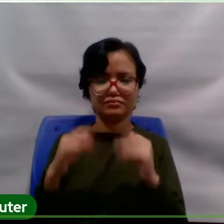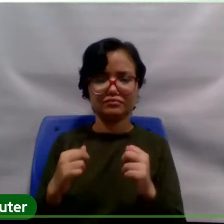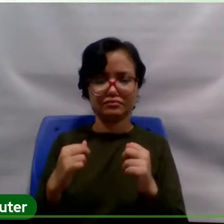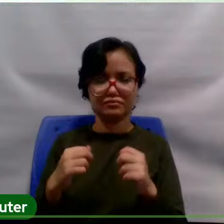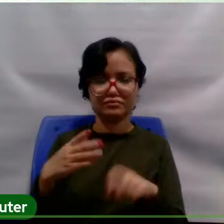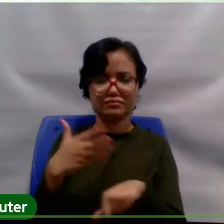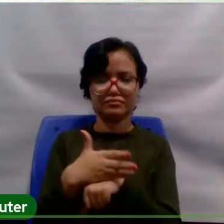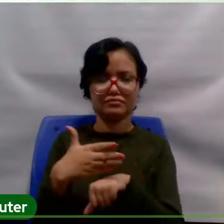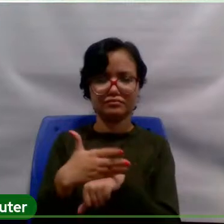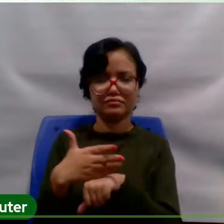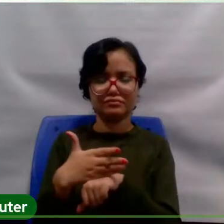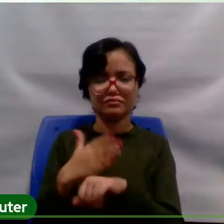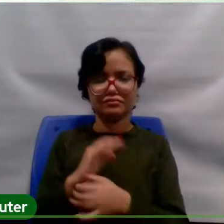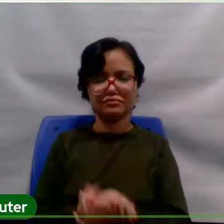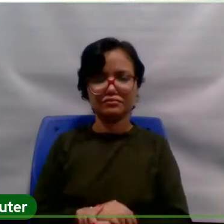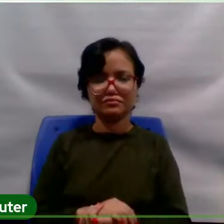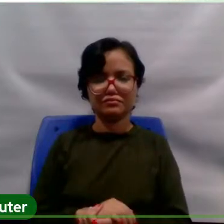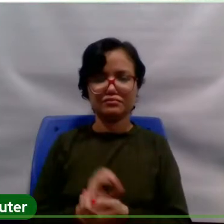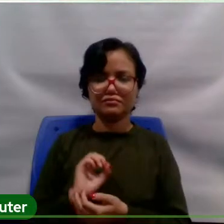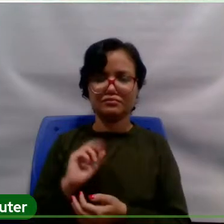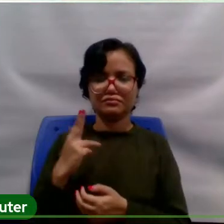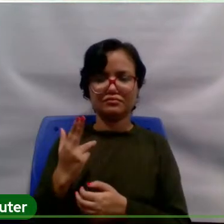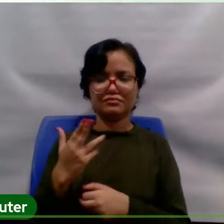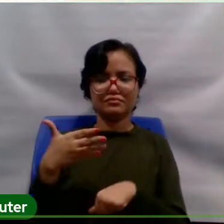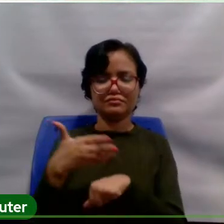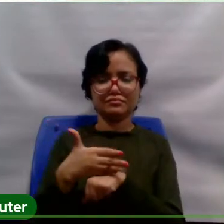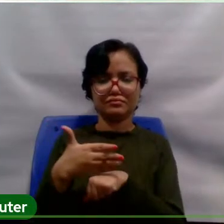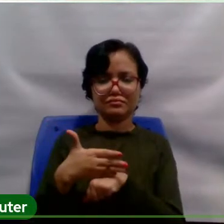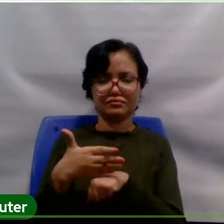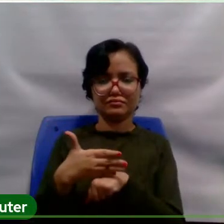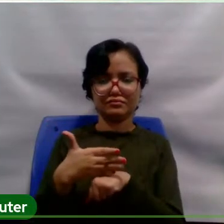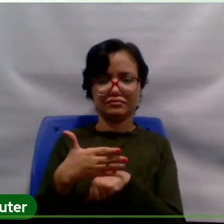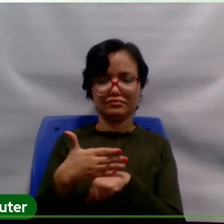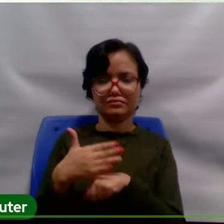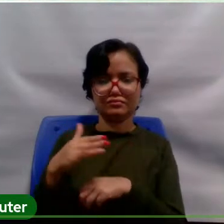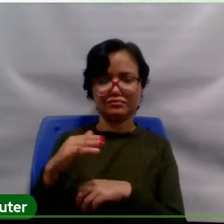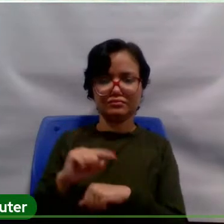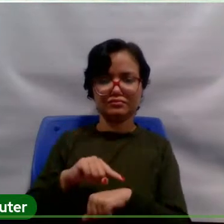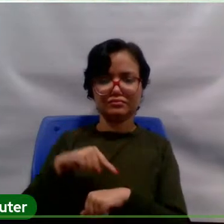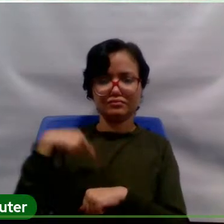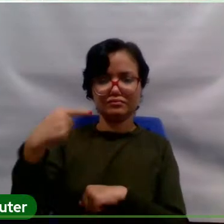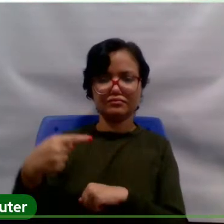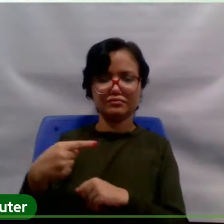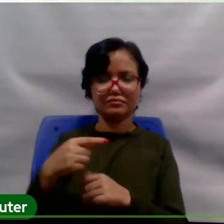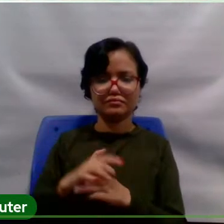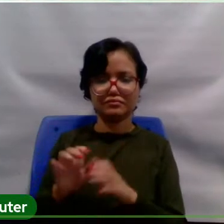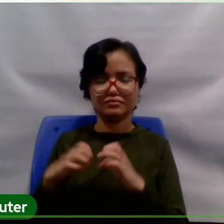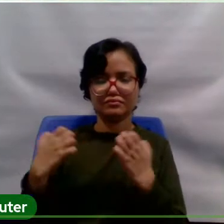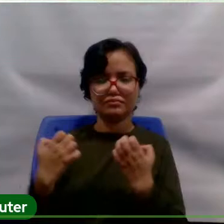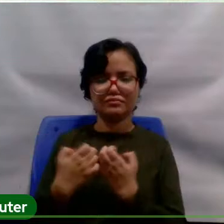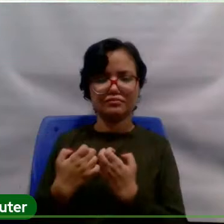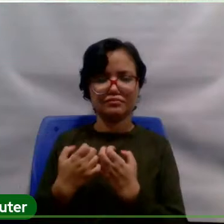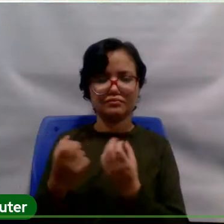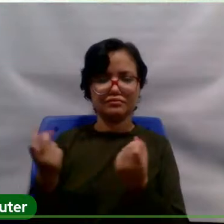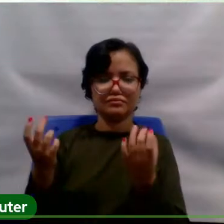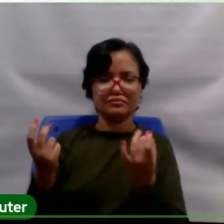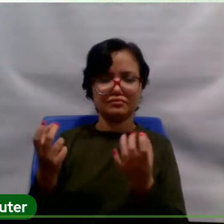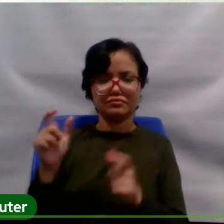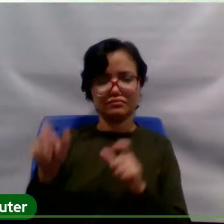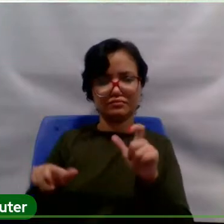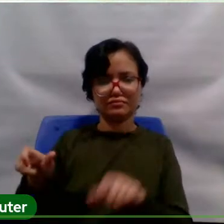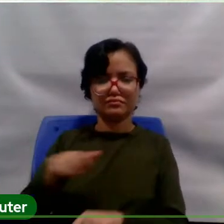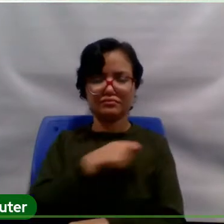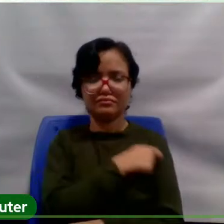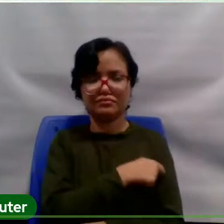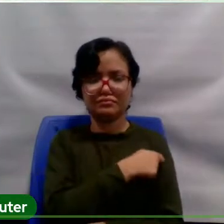presentes, né? Ou que vão se fazer presentes durante todo o período do evento, em especial aos alunos que